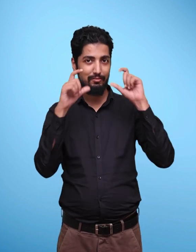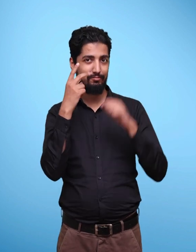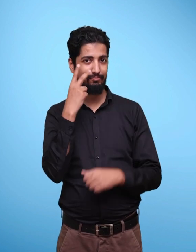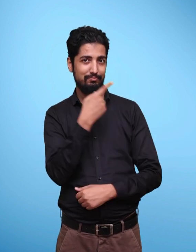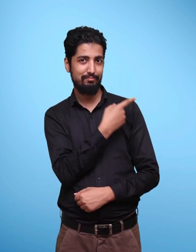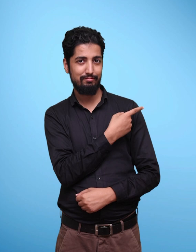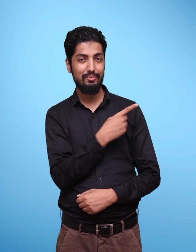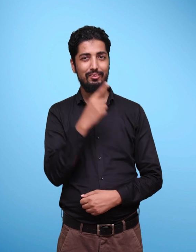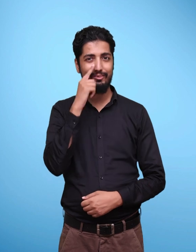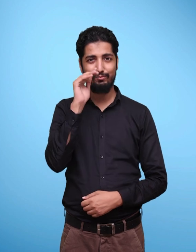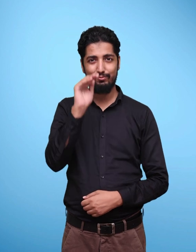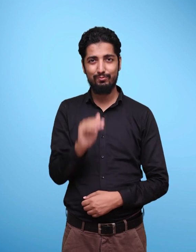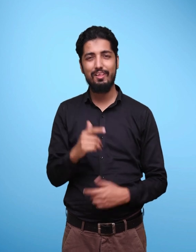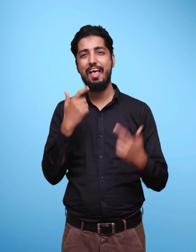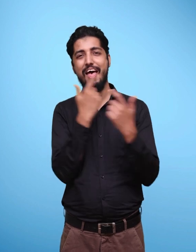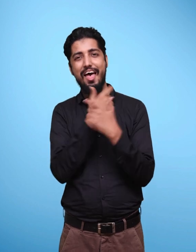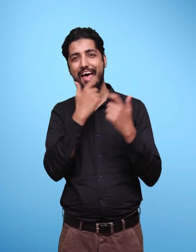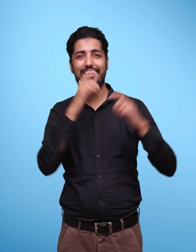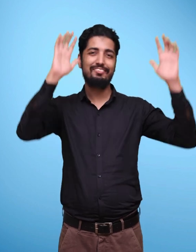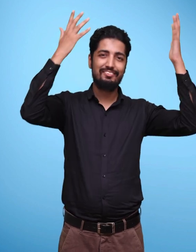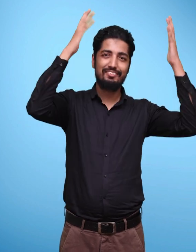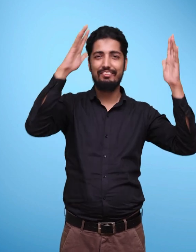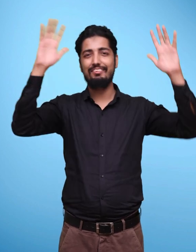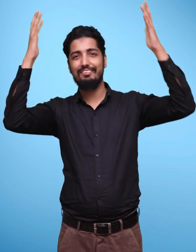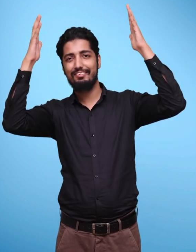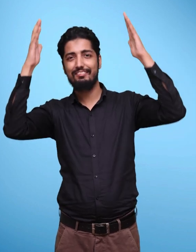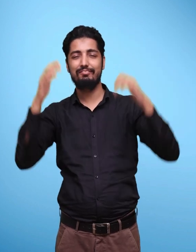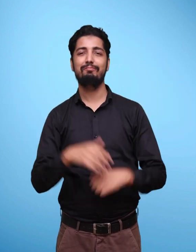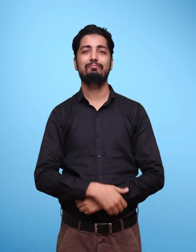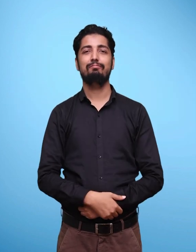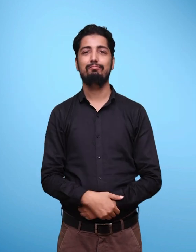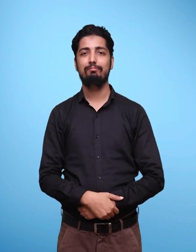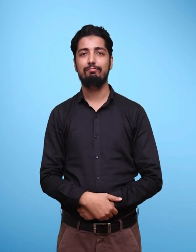This picture shows a little girl laughing and clapping.